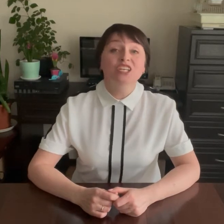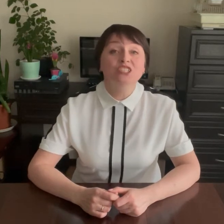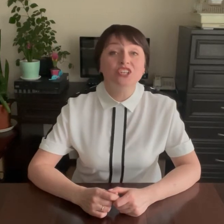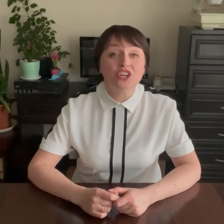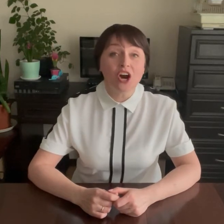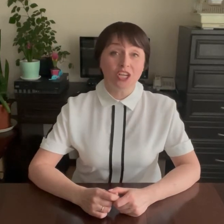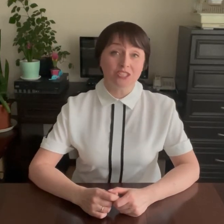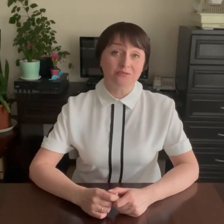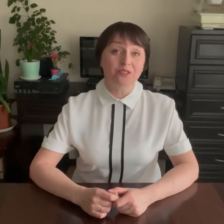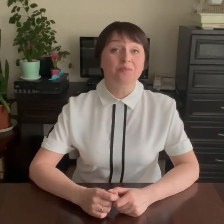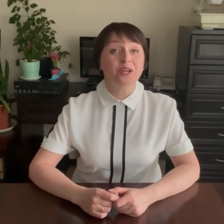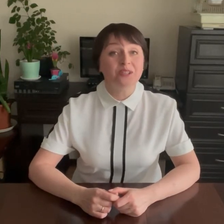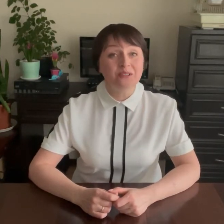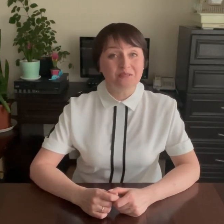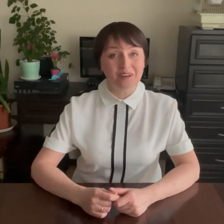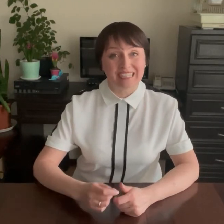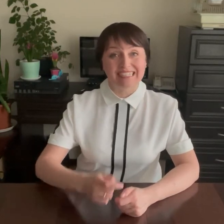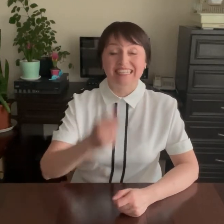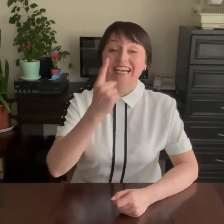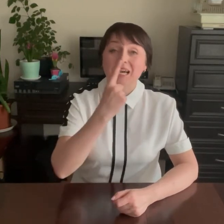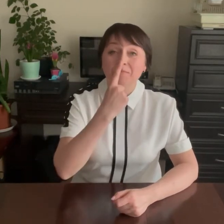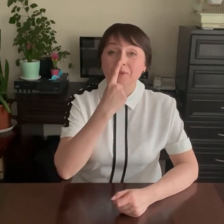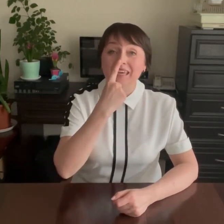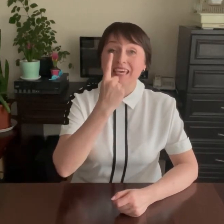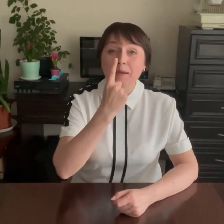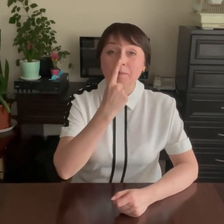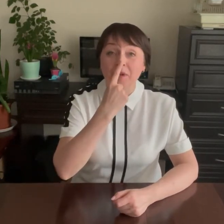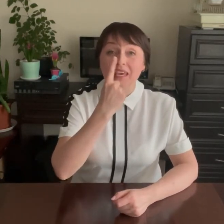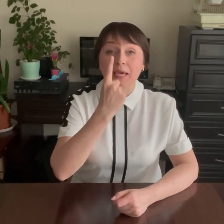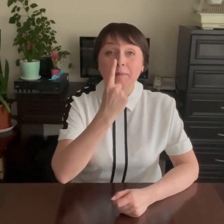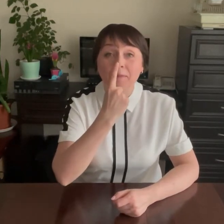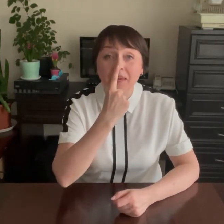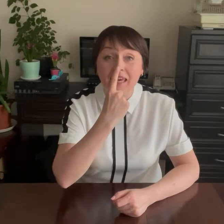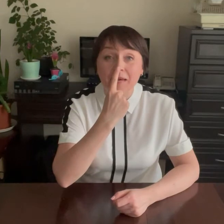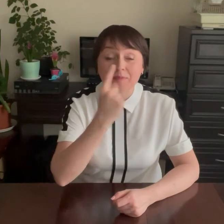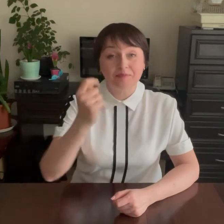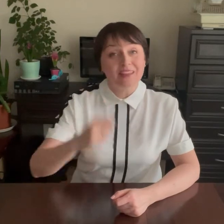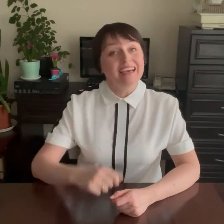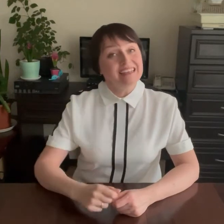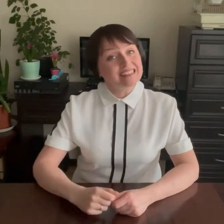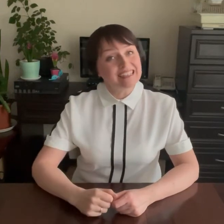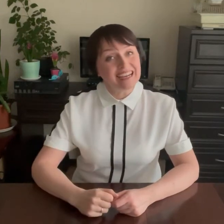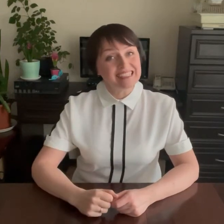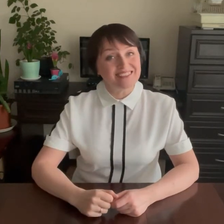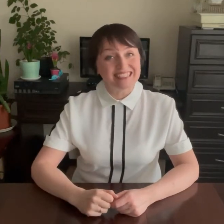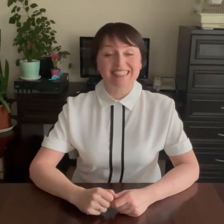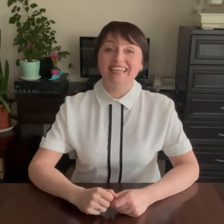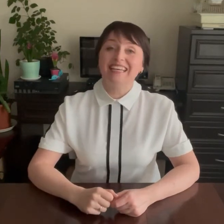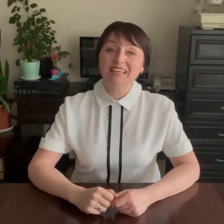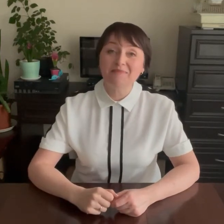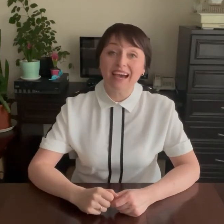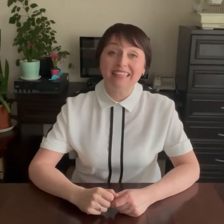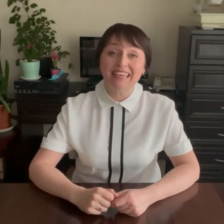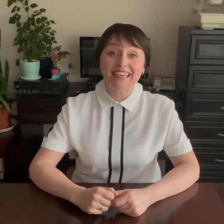Здравствуй, мой носик! Пип-пип-пип! Здравствуйте, ребятки!